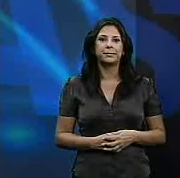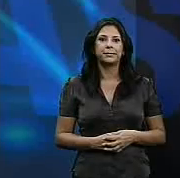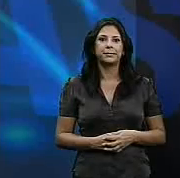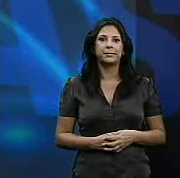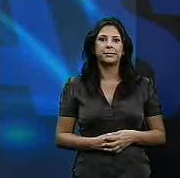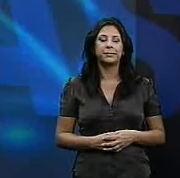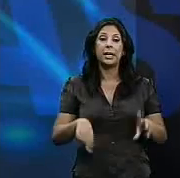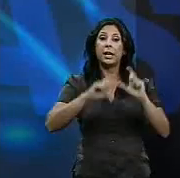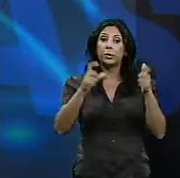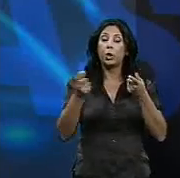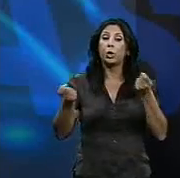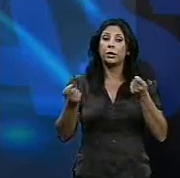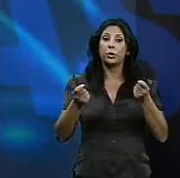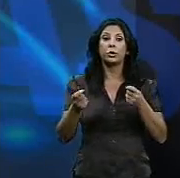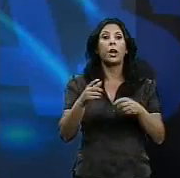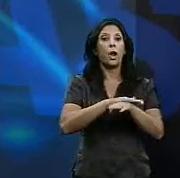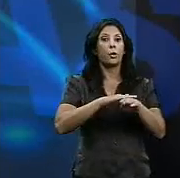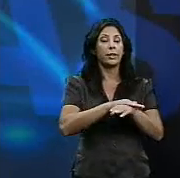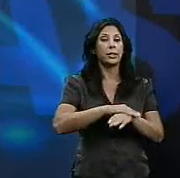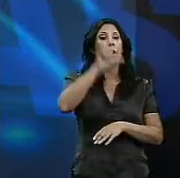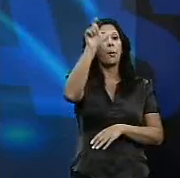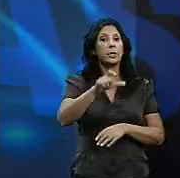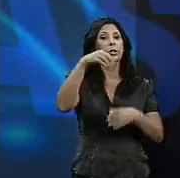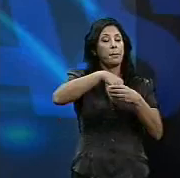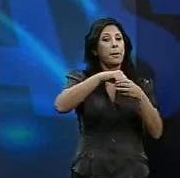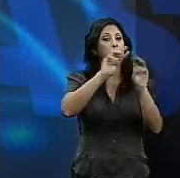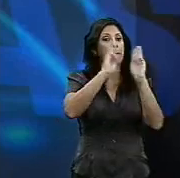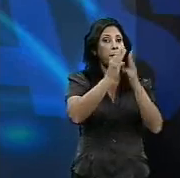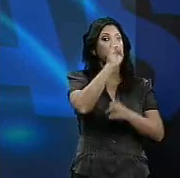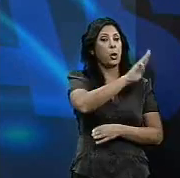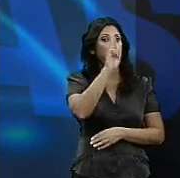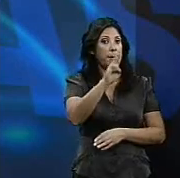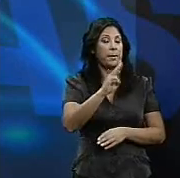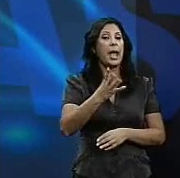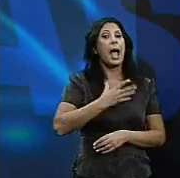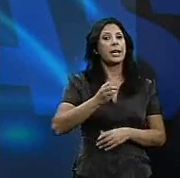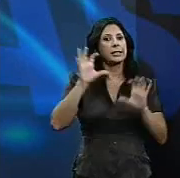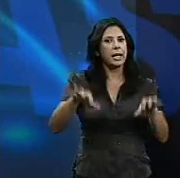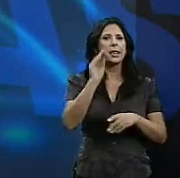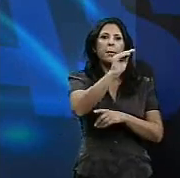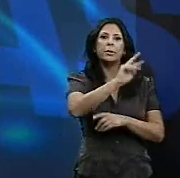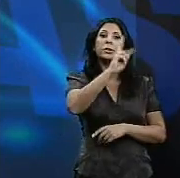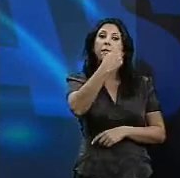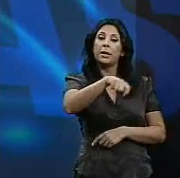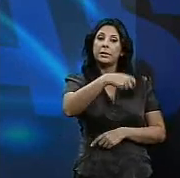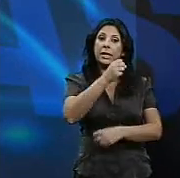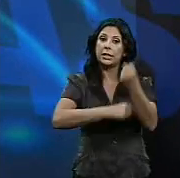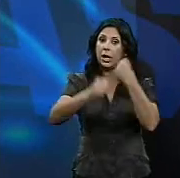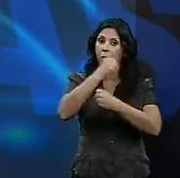En la sesión del control al gobierno, la parlamentaria popular Teófila Martínez ha preguntado a la vicepresidenta económica Elena Salgado